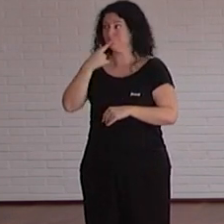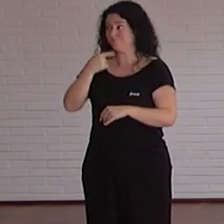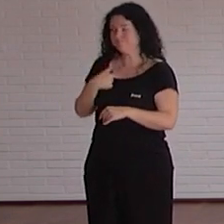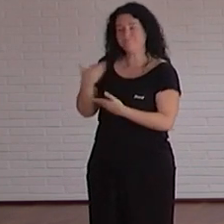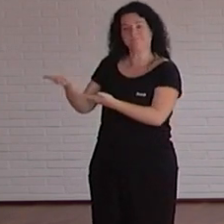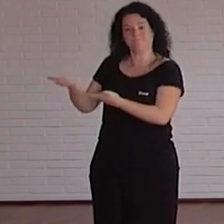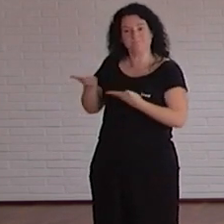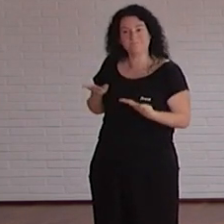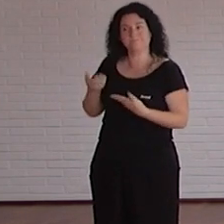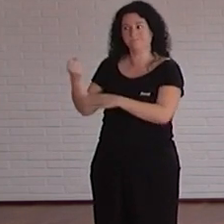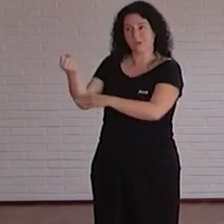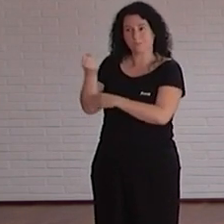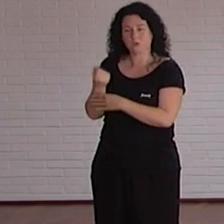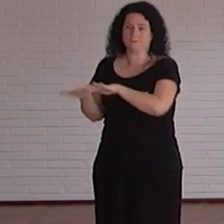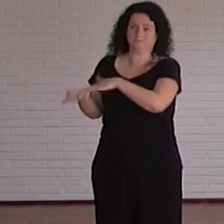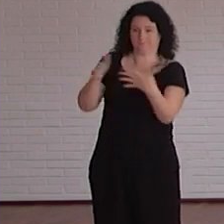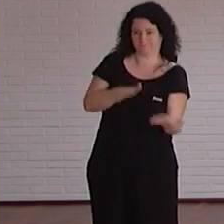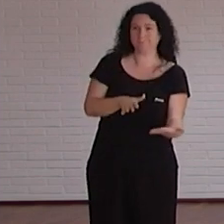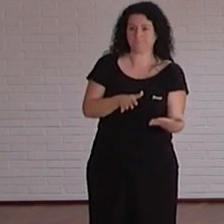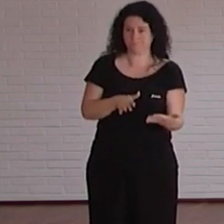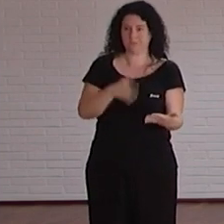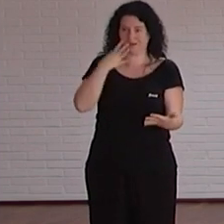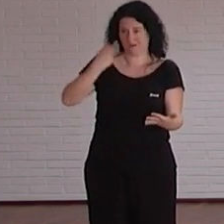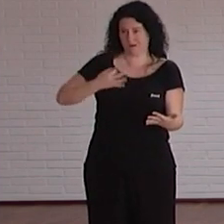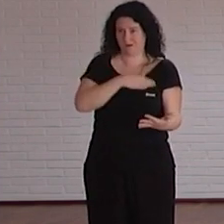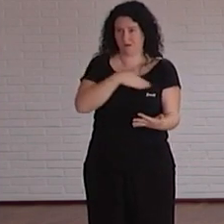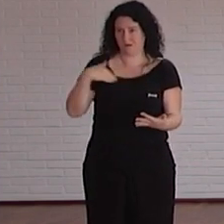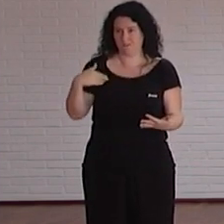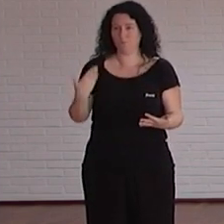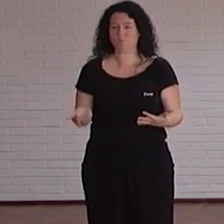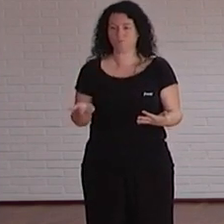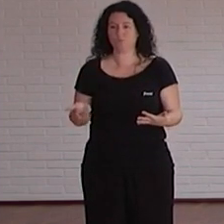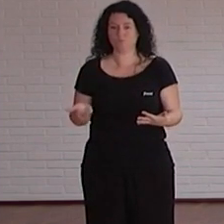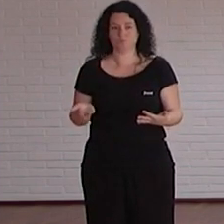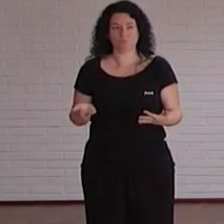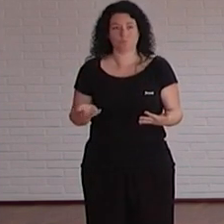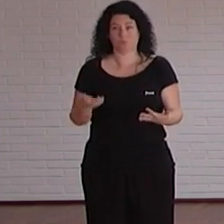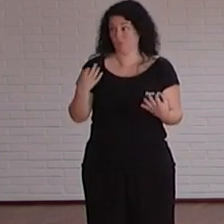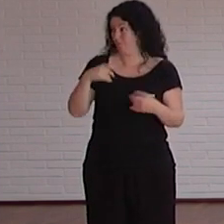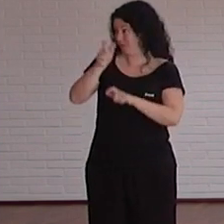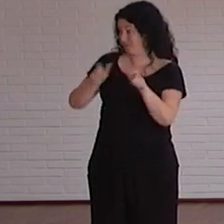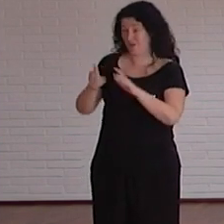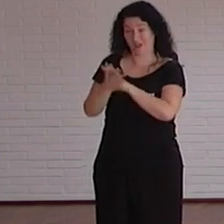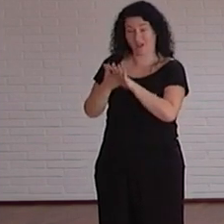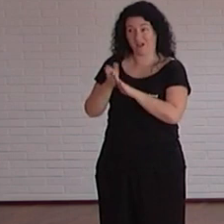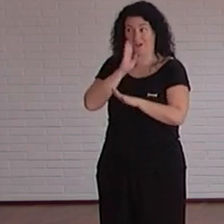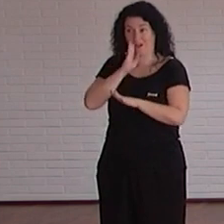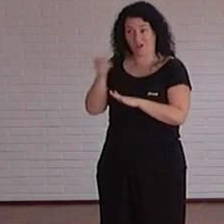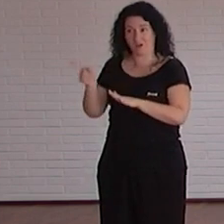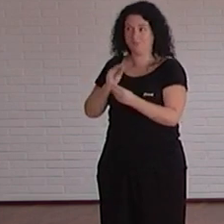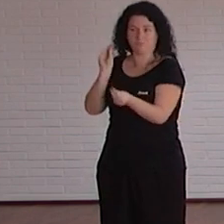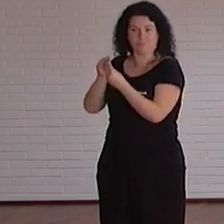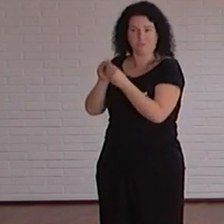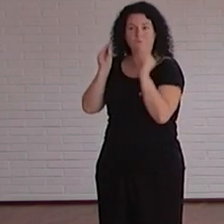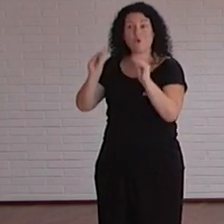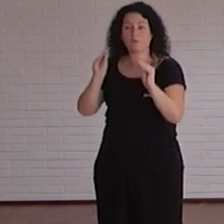ayudáis a conocer porque coincido con todas las personas que han hablado antes que yo la formación es